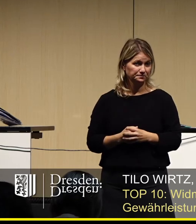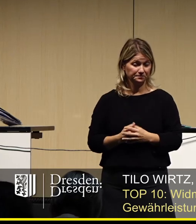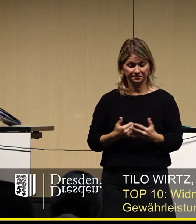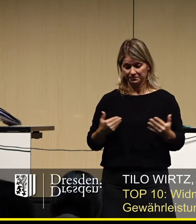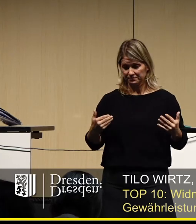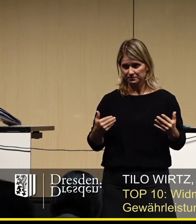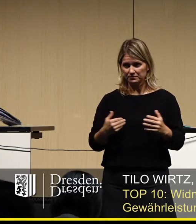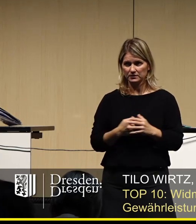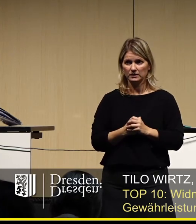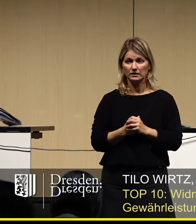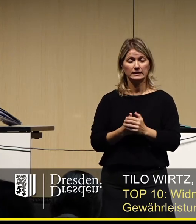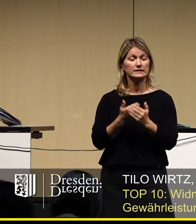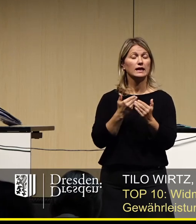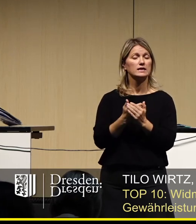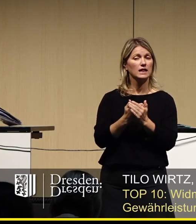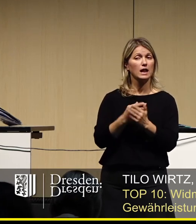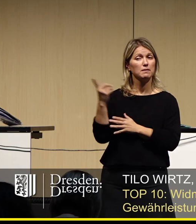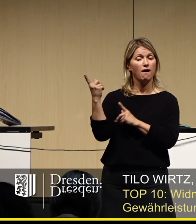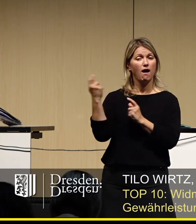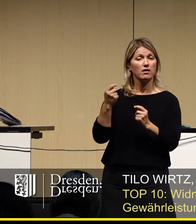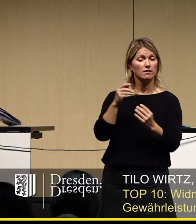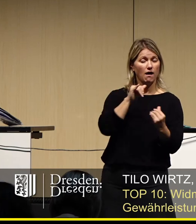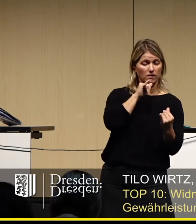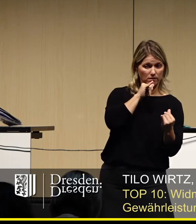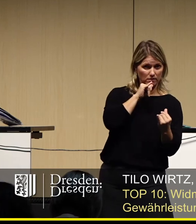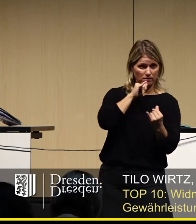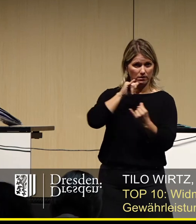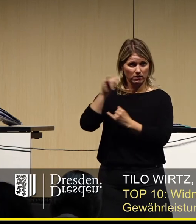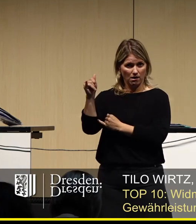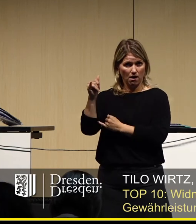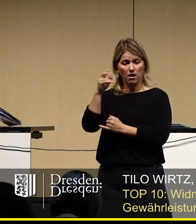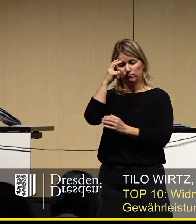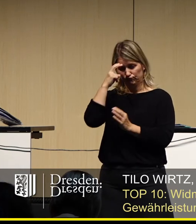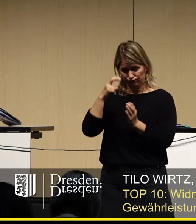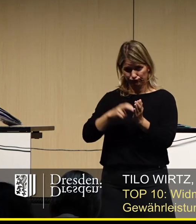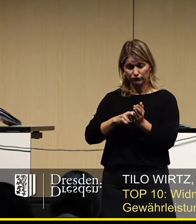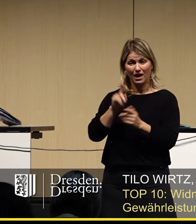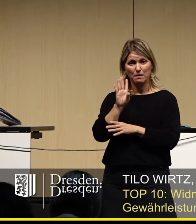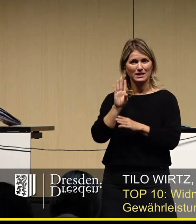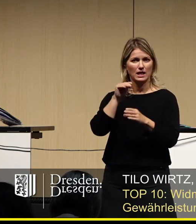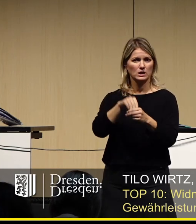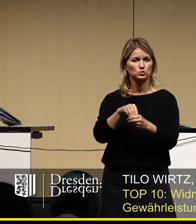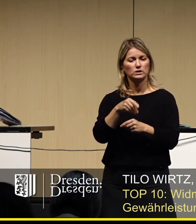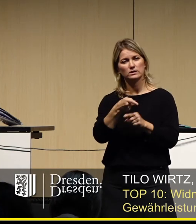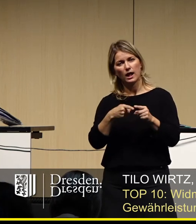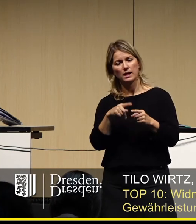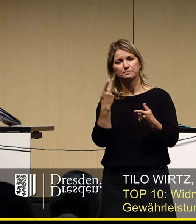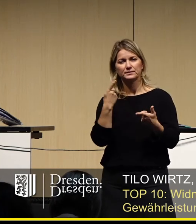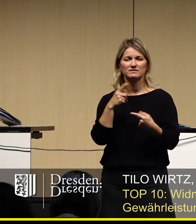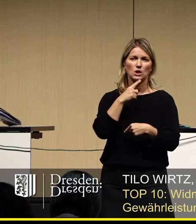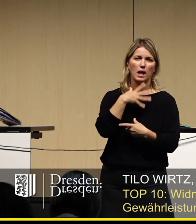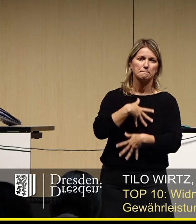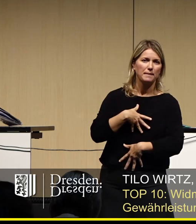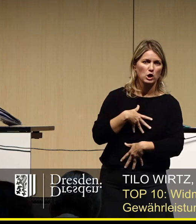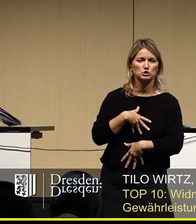Insofern stimmen wir zwar zu, möchten aber hier ganz klar betonen, dass wir gewisse nicht Bauchschmerzen, aber vielleicht sogar einen Anflug von